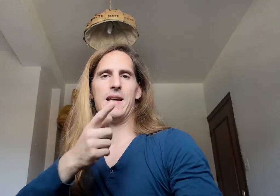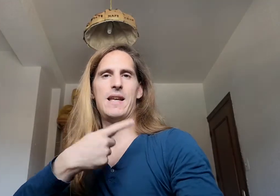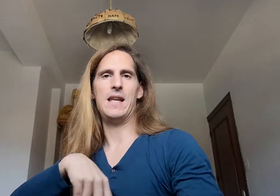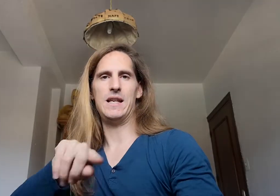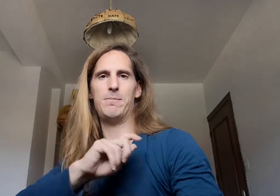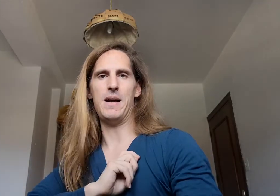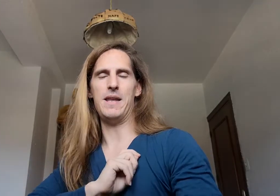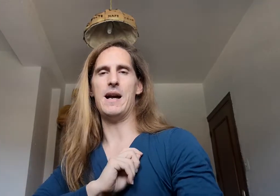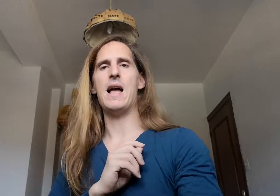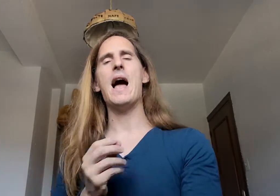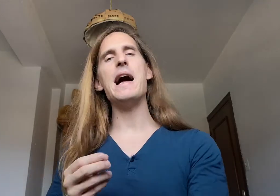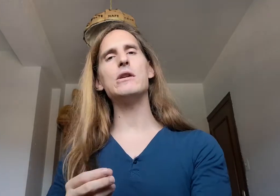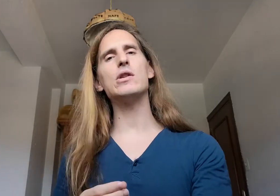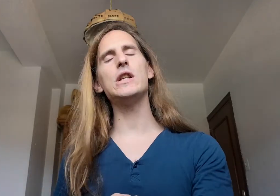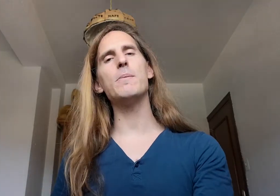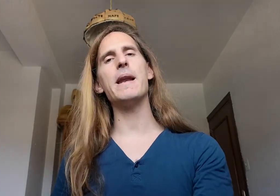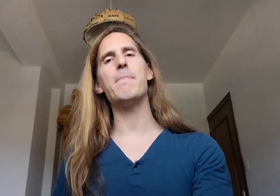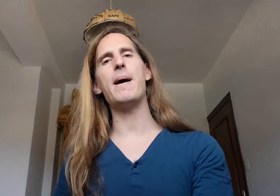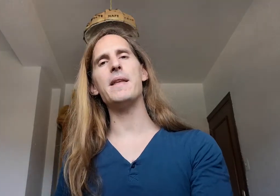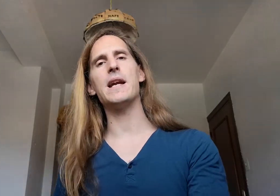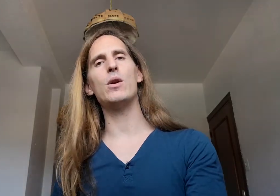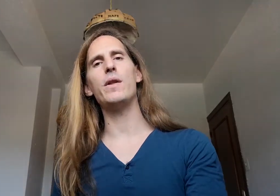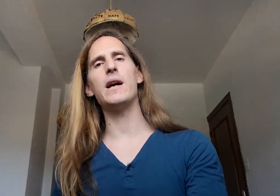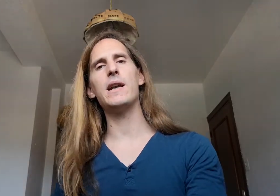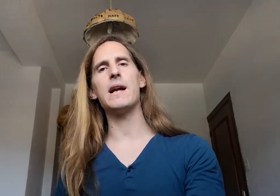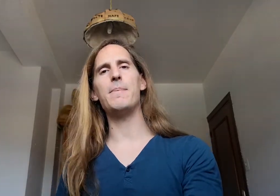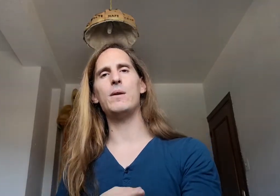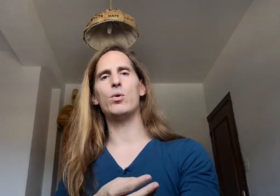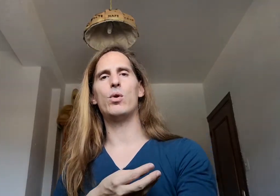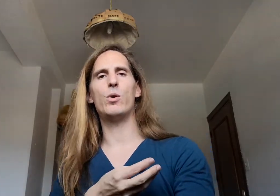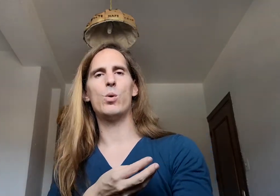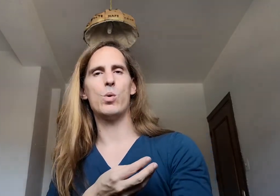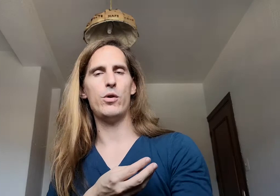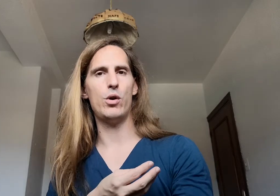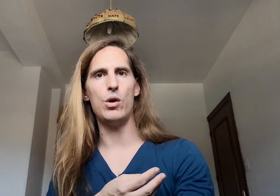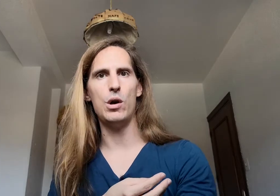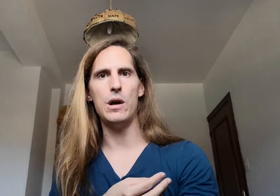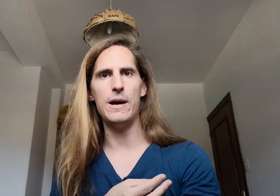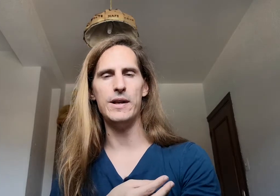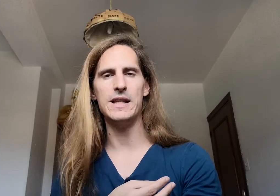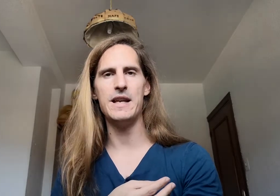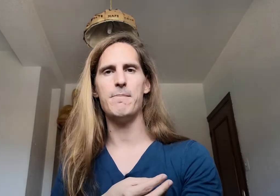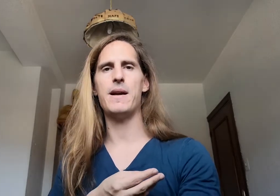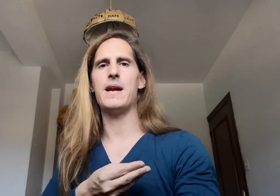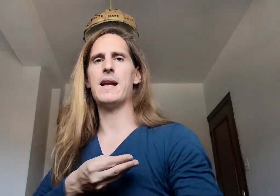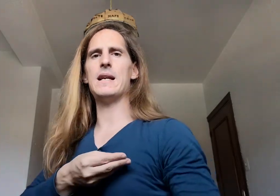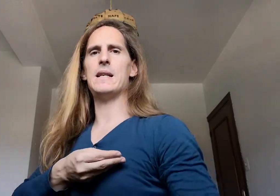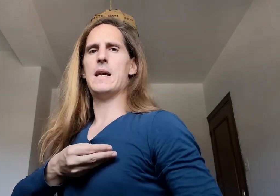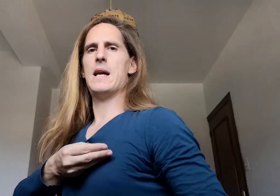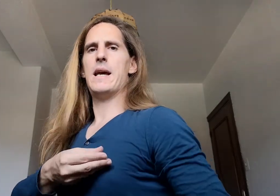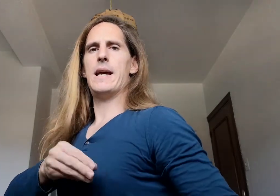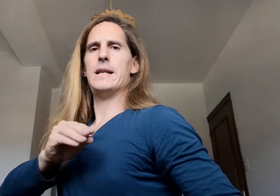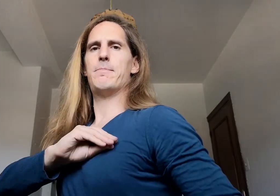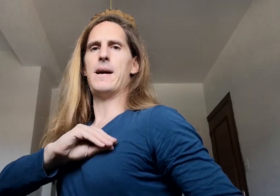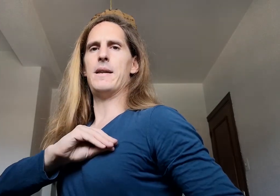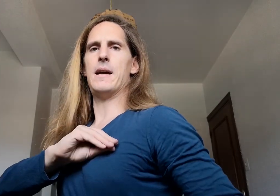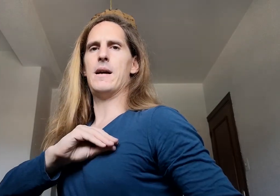españa españa españa hay otro signo para españa que no lo dije en el capítulo cuando lo enseñé en país que es españa